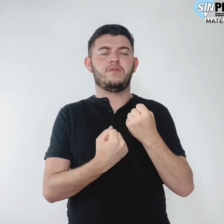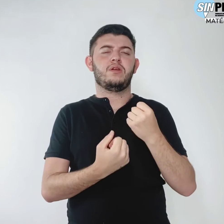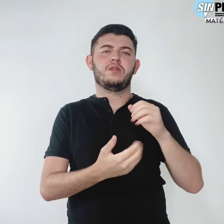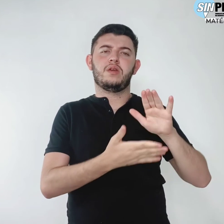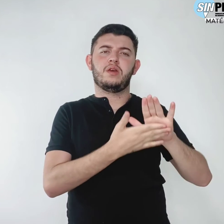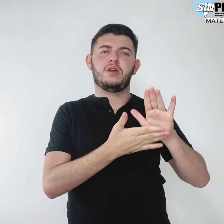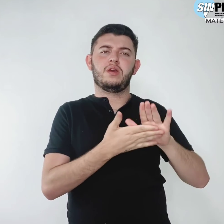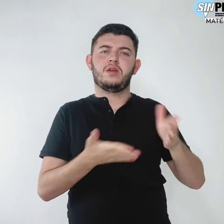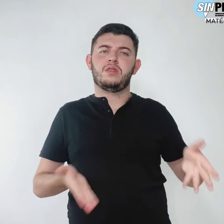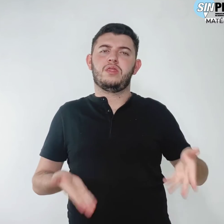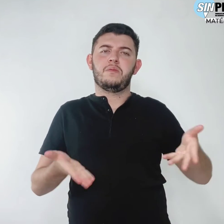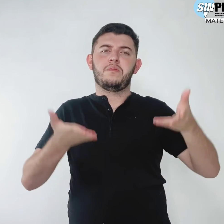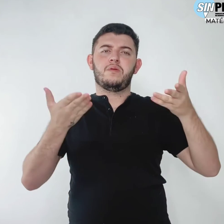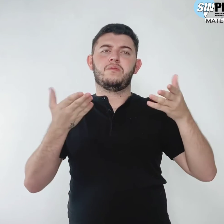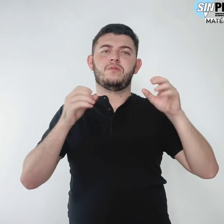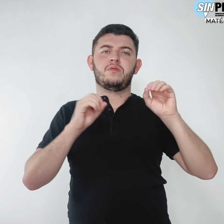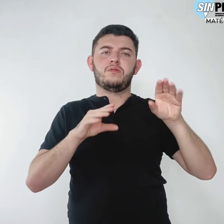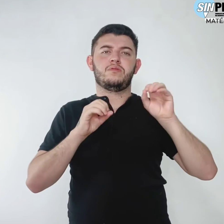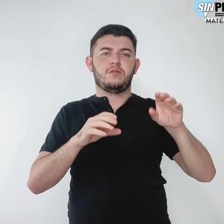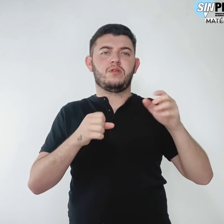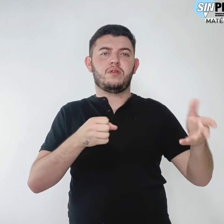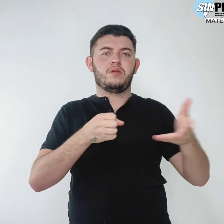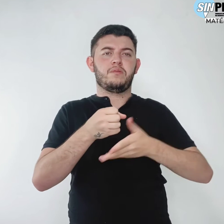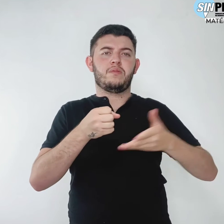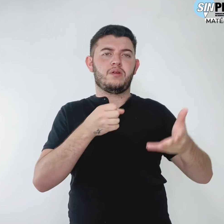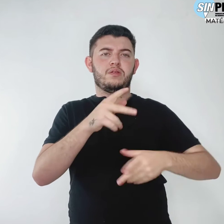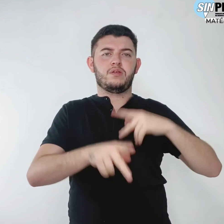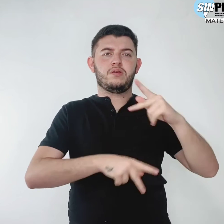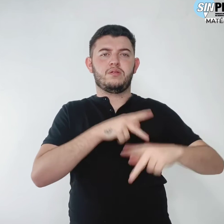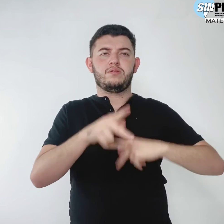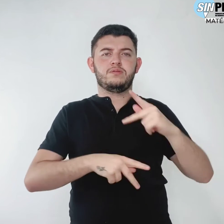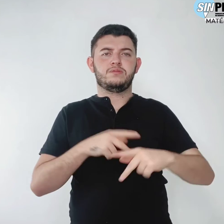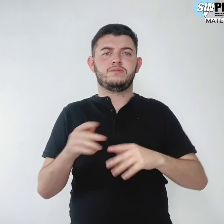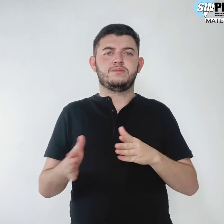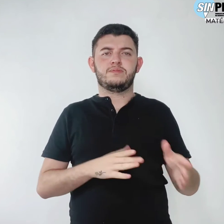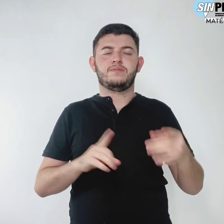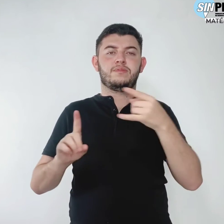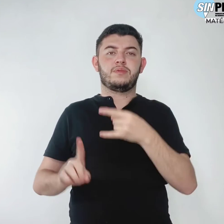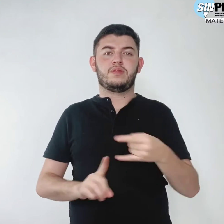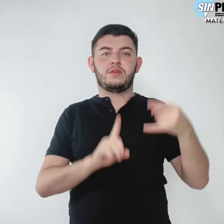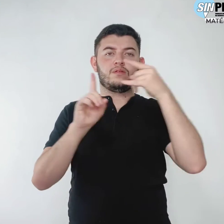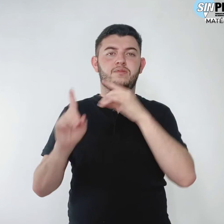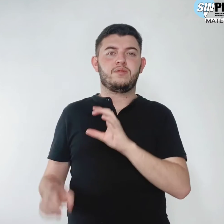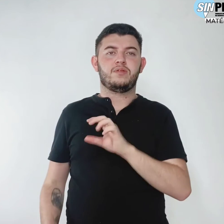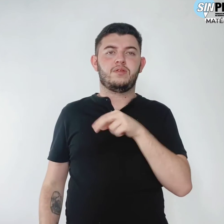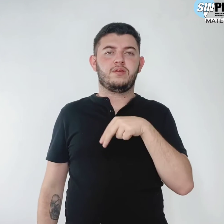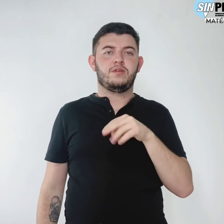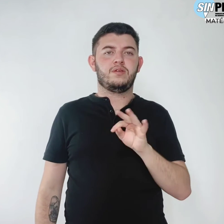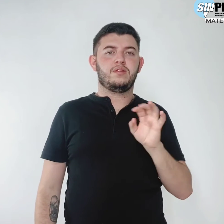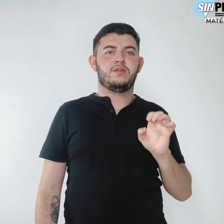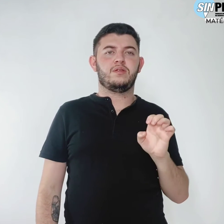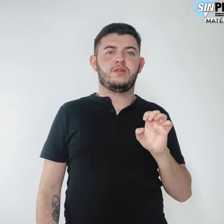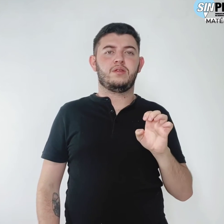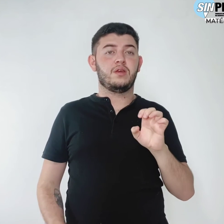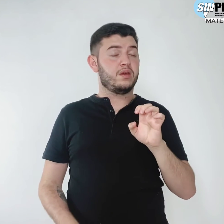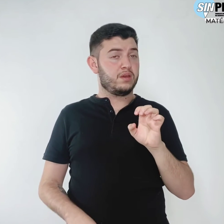promoção da educação básica pública. Live da CNTE, das